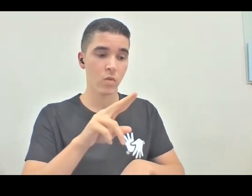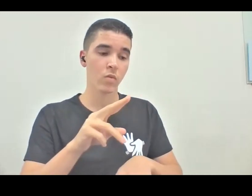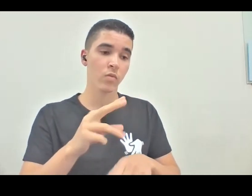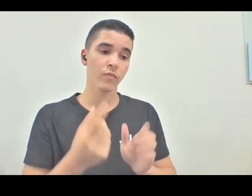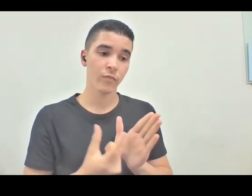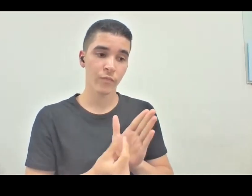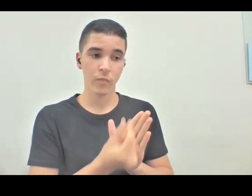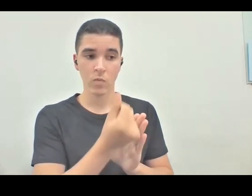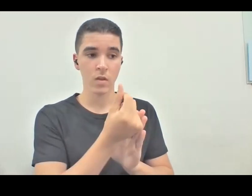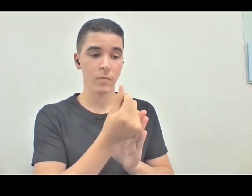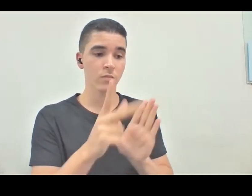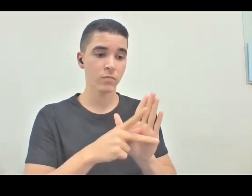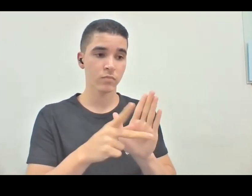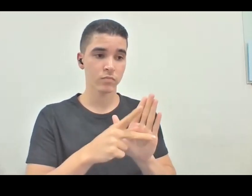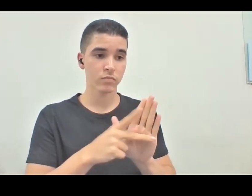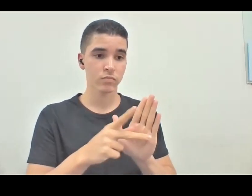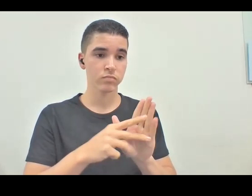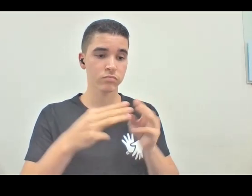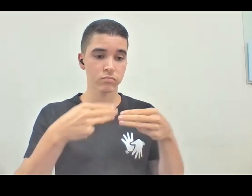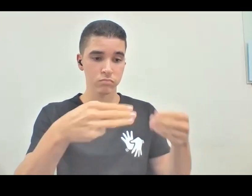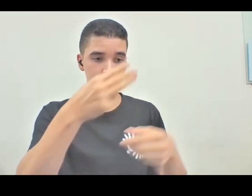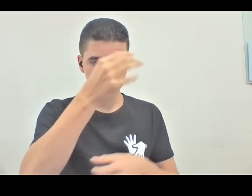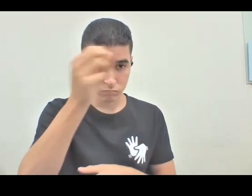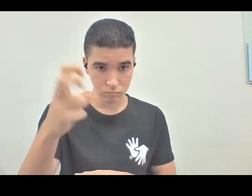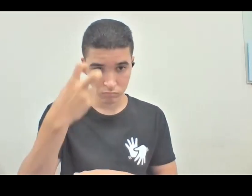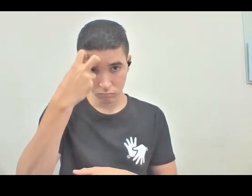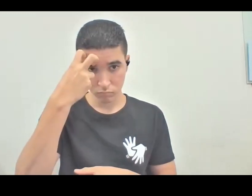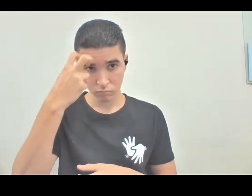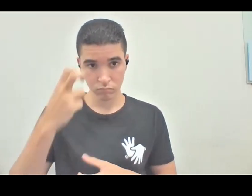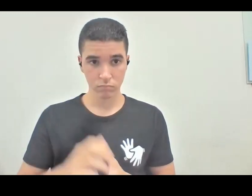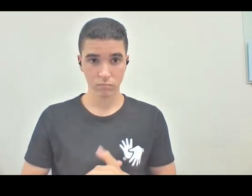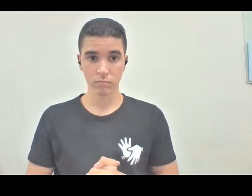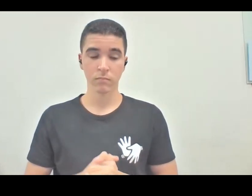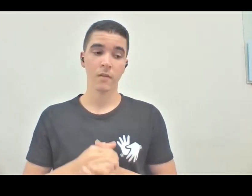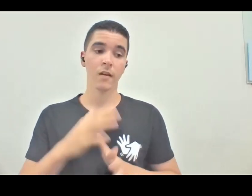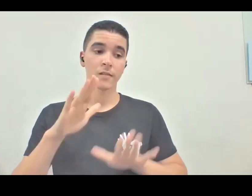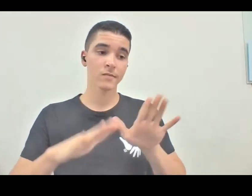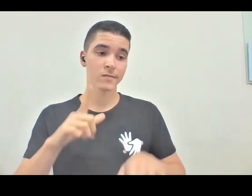compromisso do produtor cultural. A instituição tem até um discurso, mas não trabalha isso.